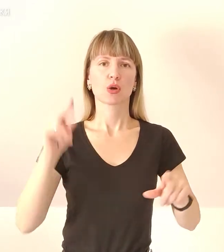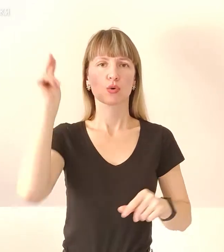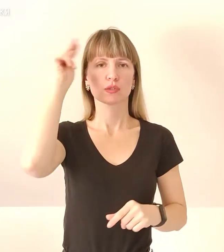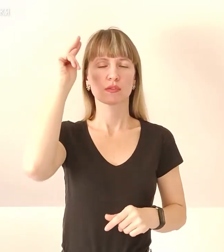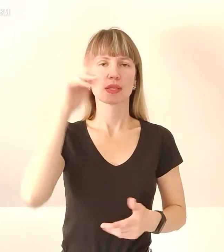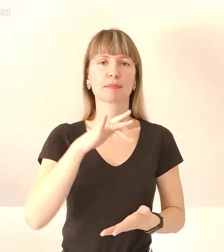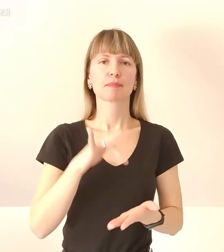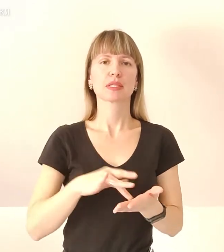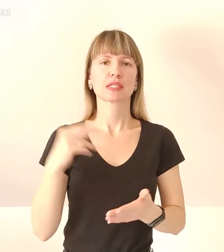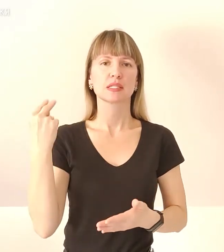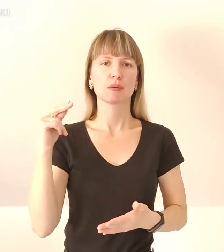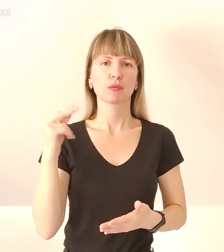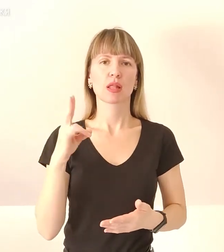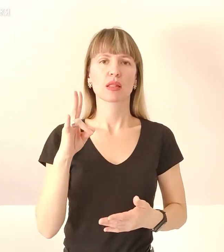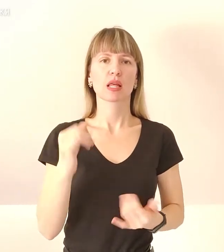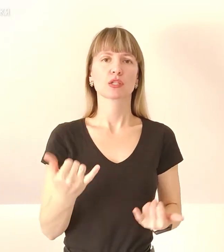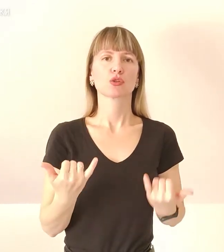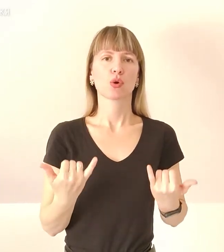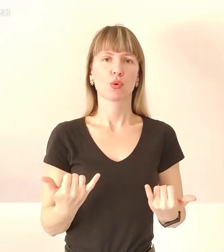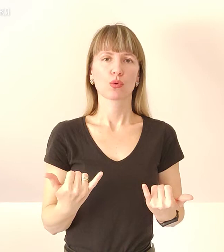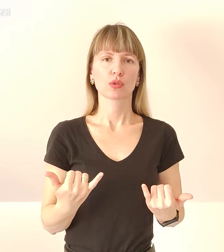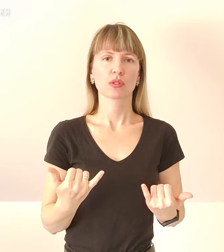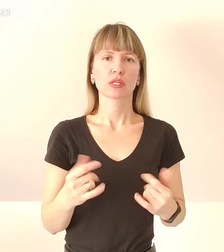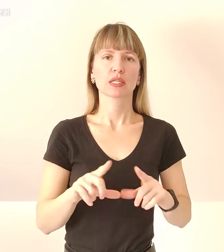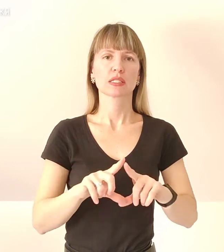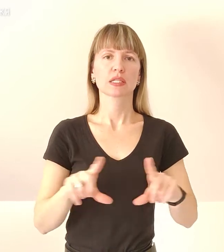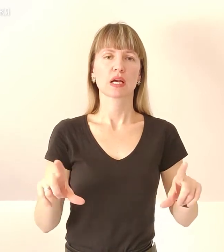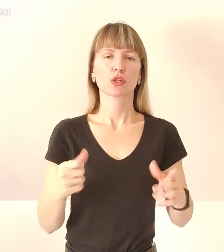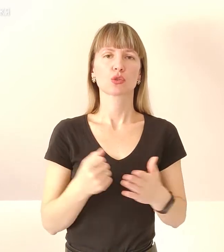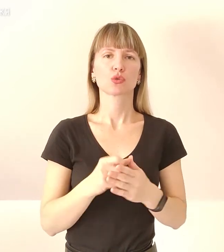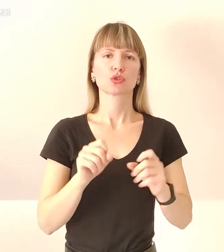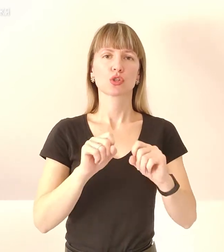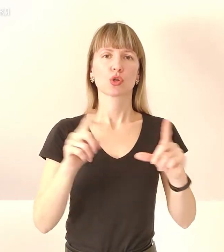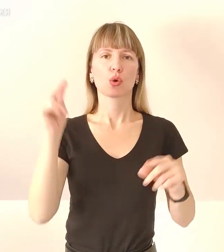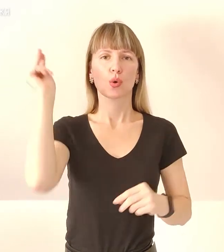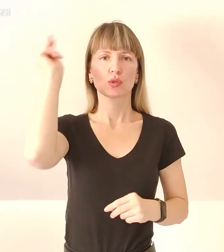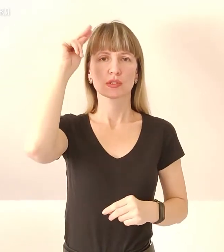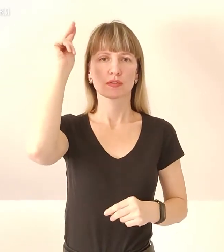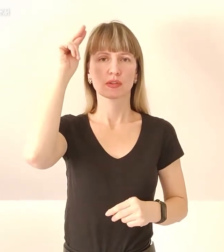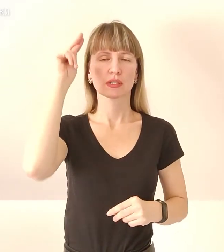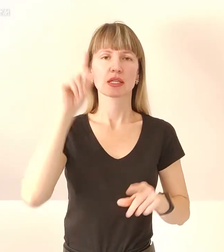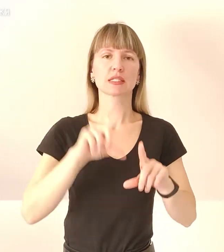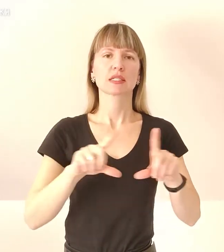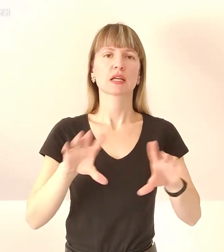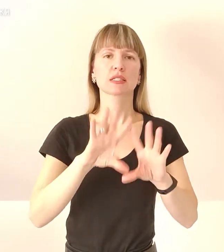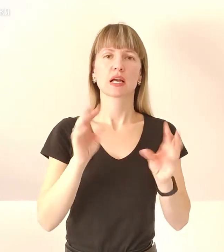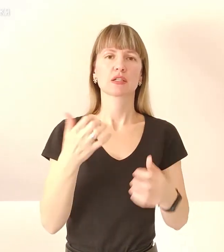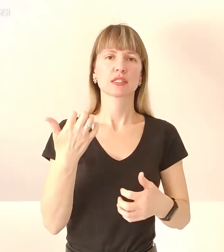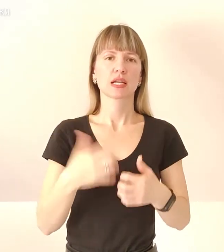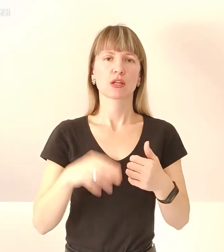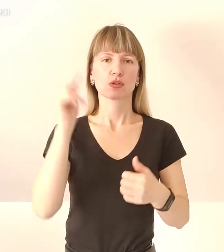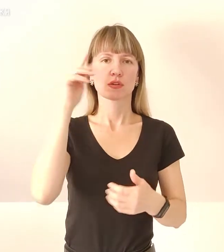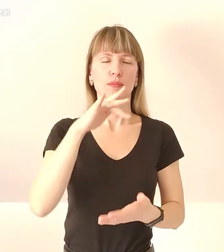міста Запоріжжя, на сьогодні заклади дошкільної освіти, заклади загально-середньої освіти міста Запоріжжя,